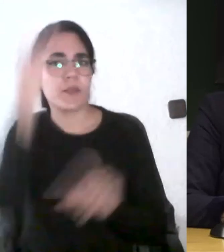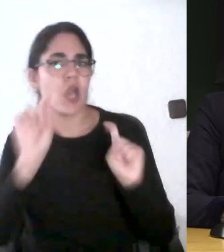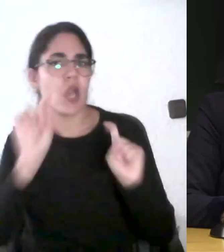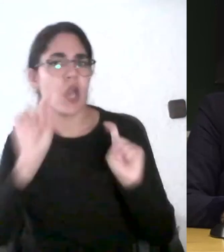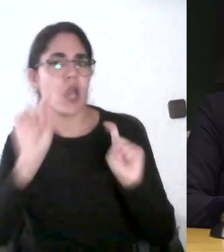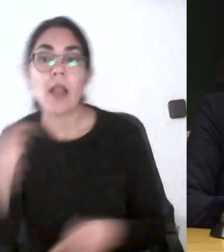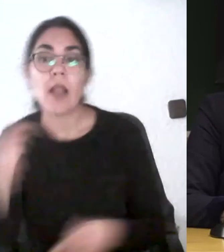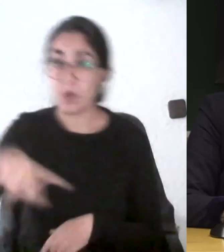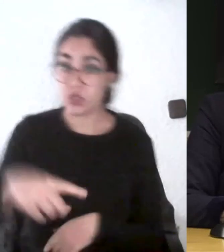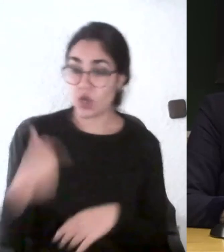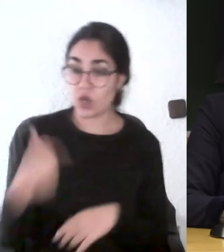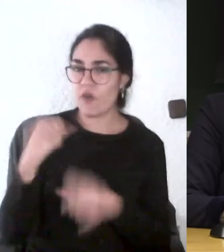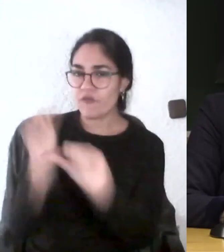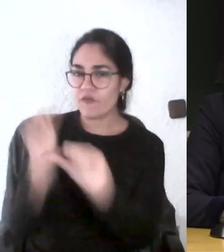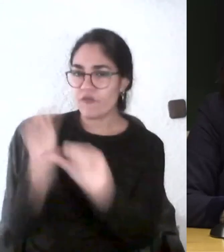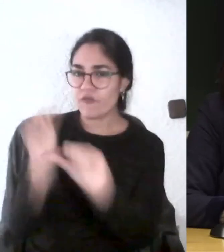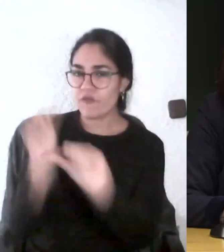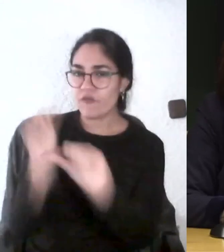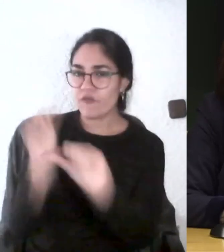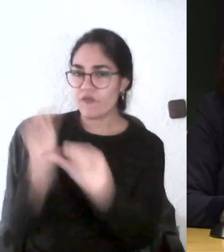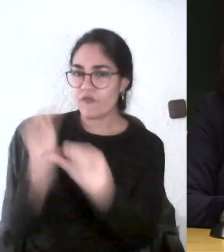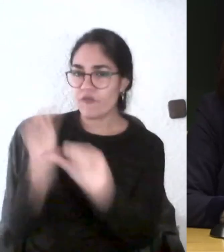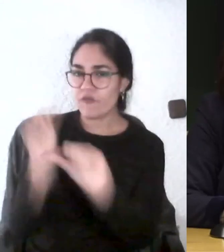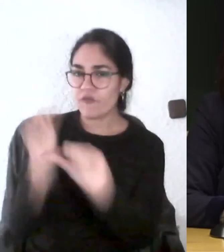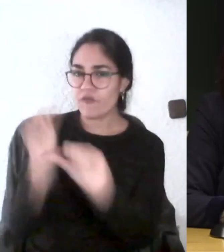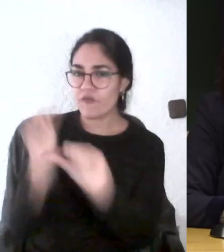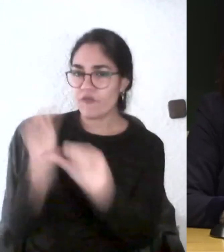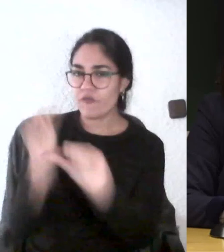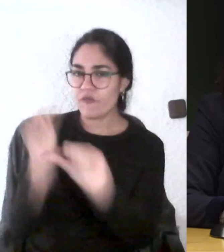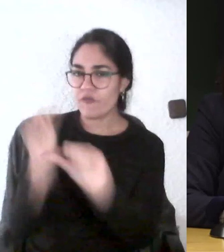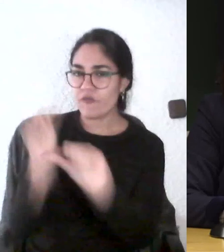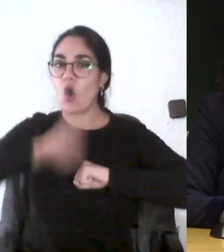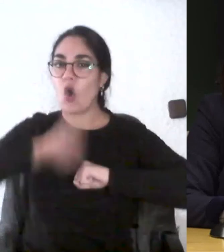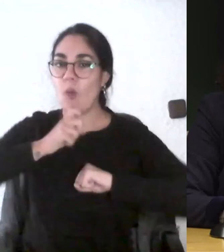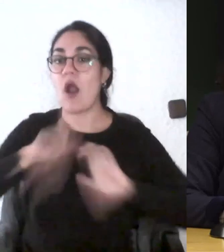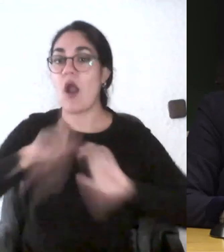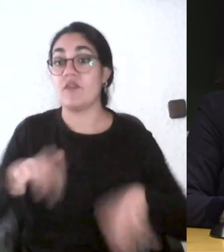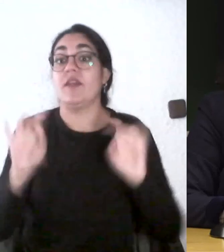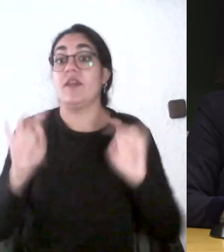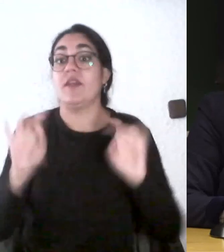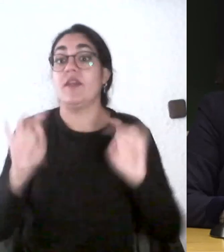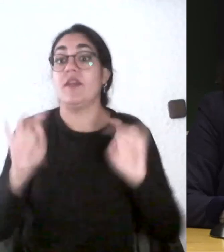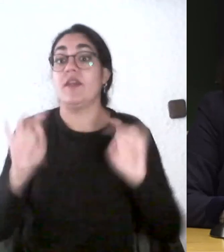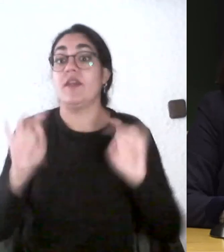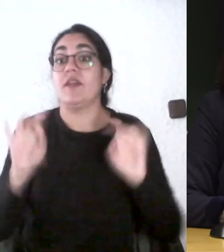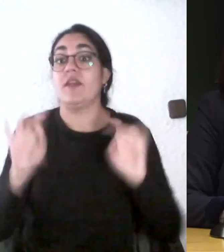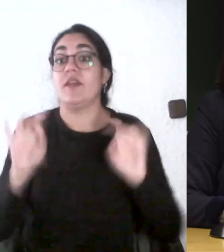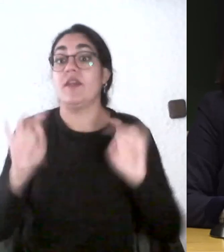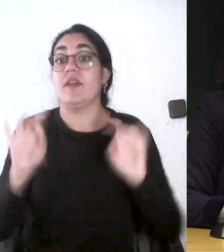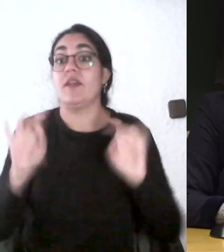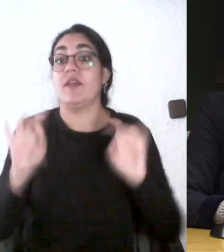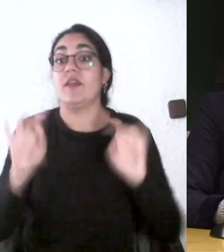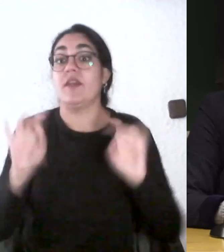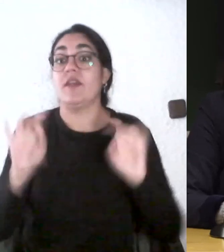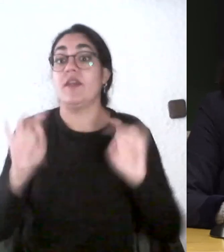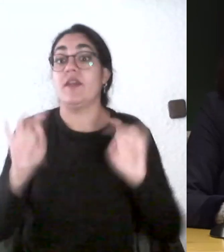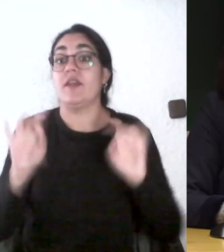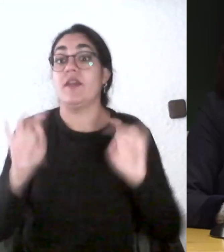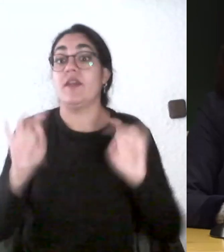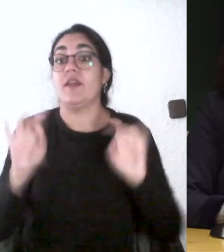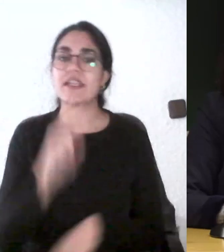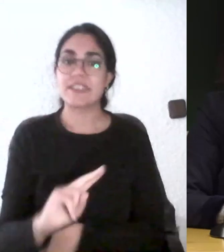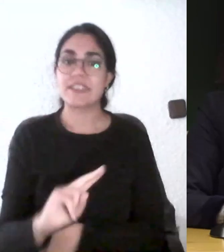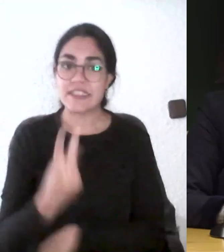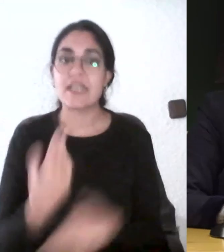es fundamental entonces como sé que los alumnos muchas veces el primer día no llegan el segundo día que yo hago un poco tipo telenovela repito